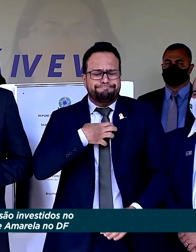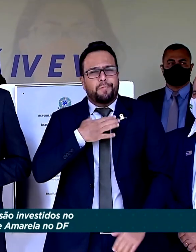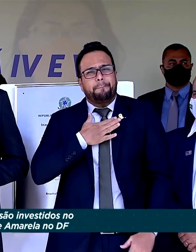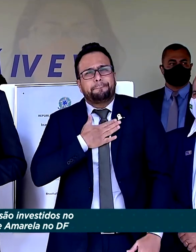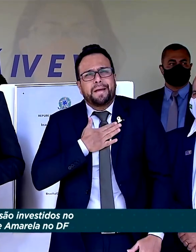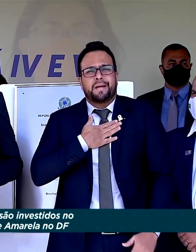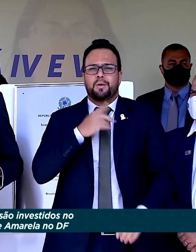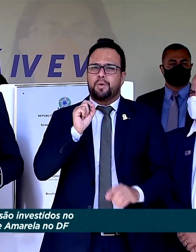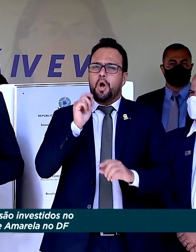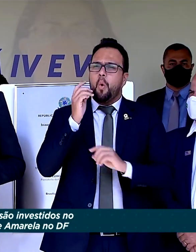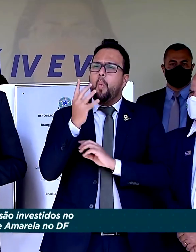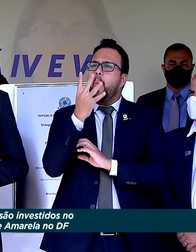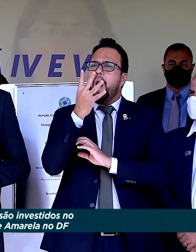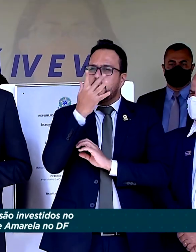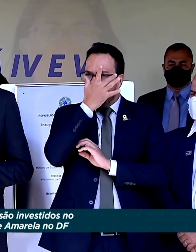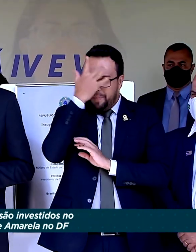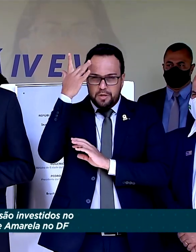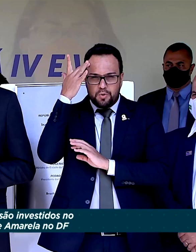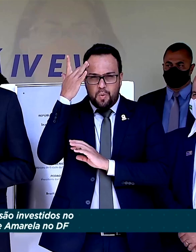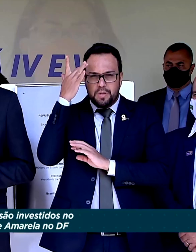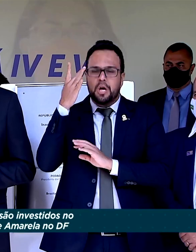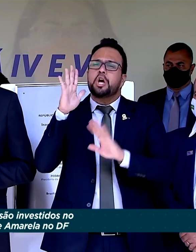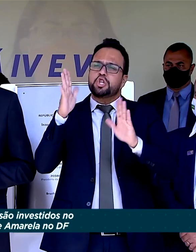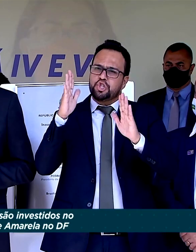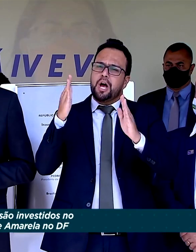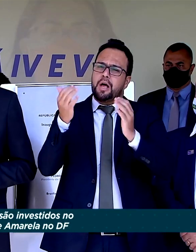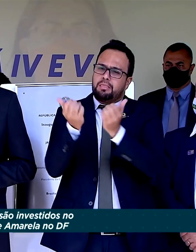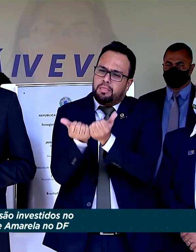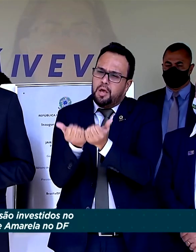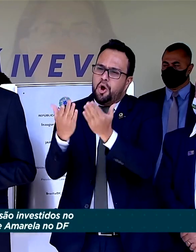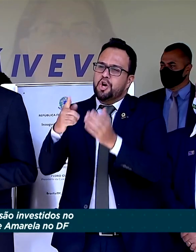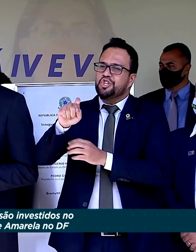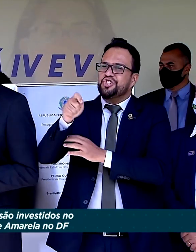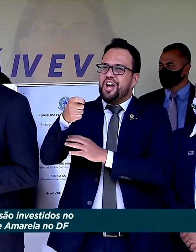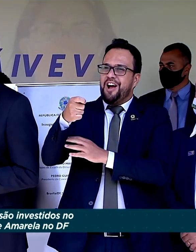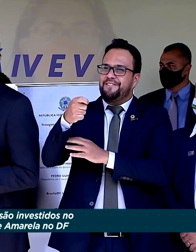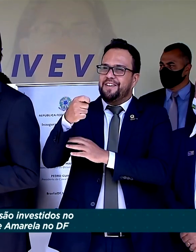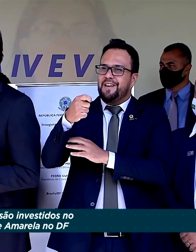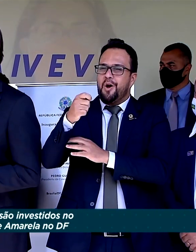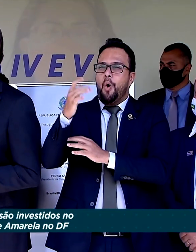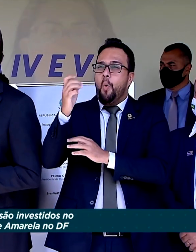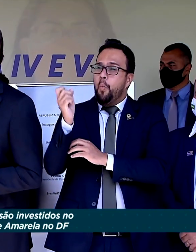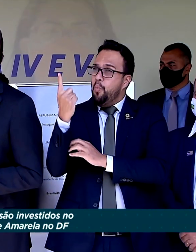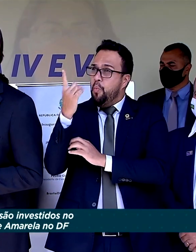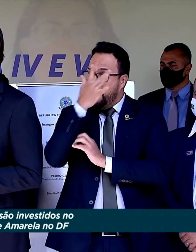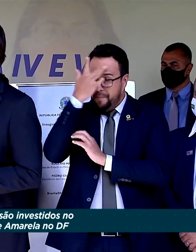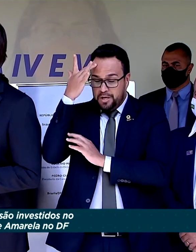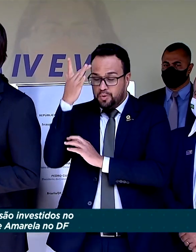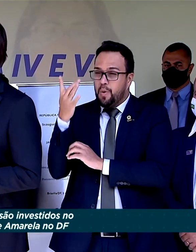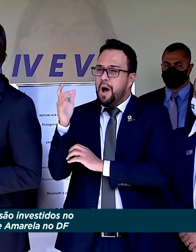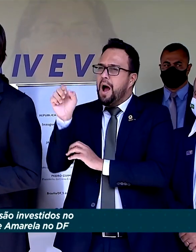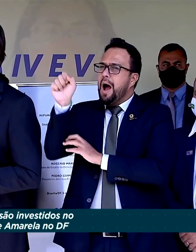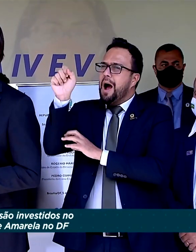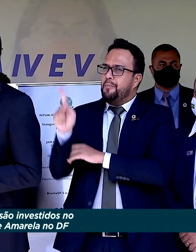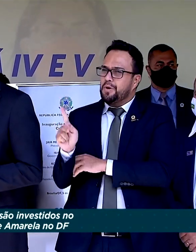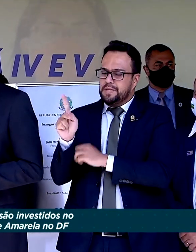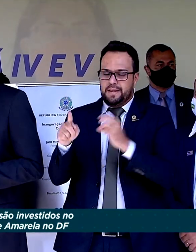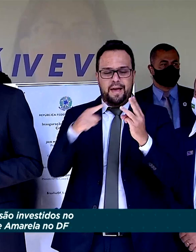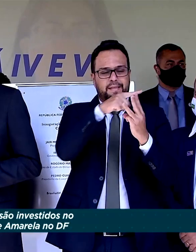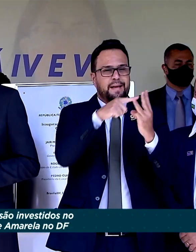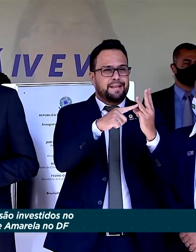entregamos de forma simbólica a chave, uma é aposentada e três estão desempregados.